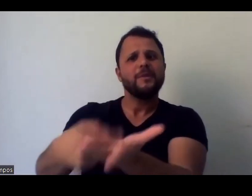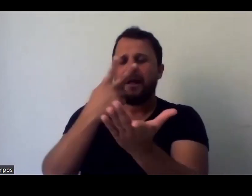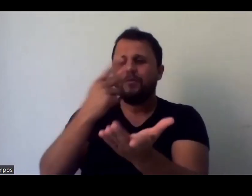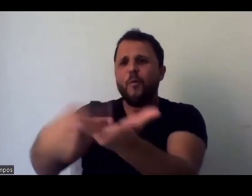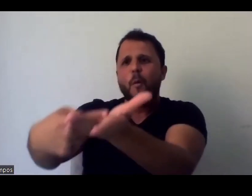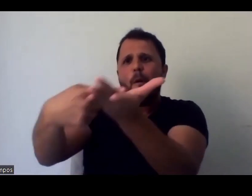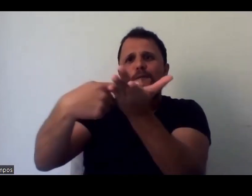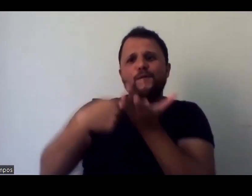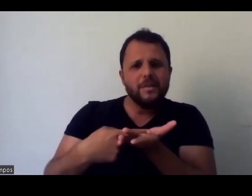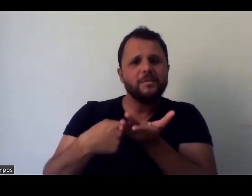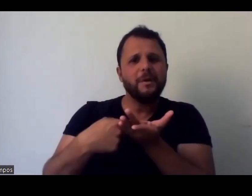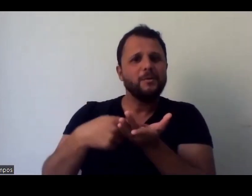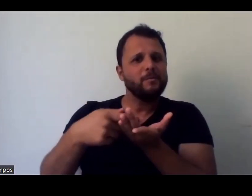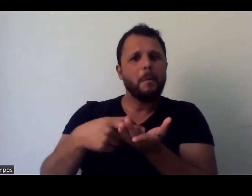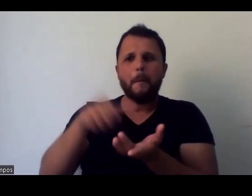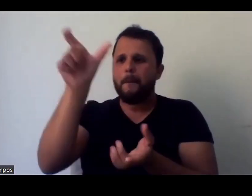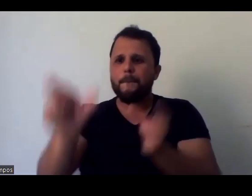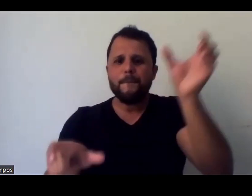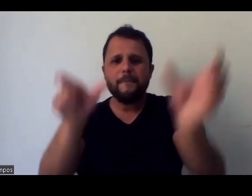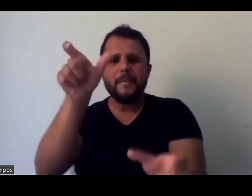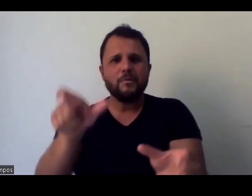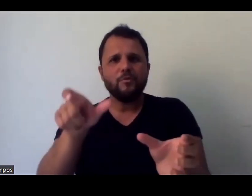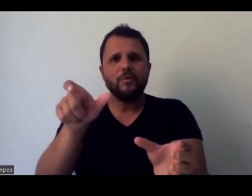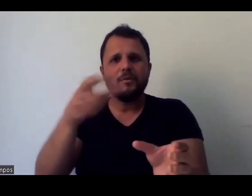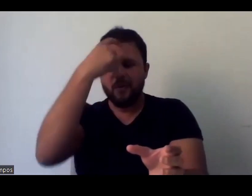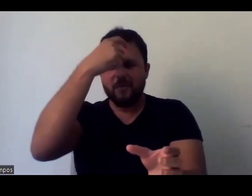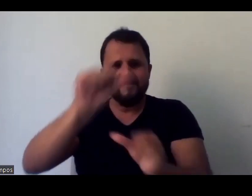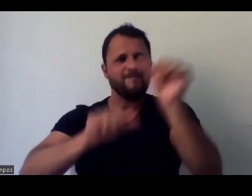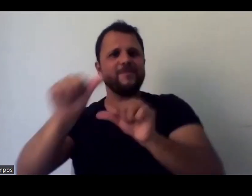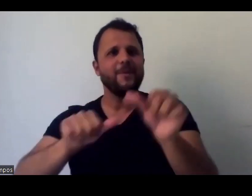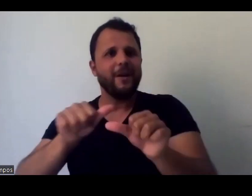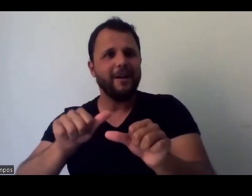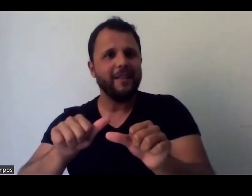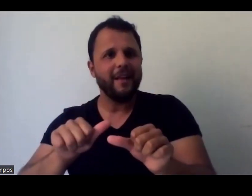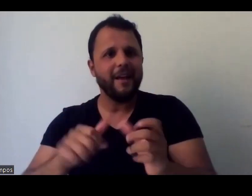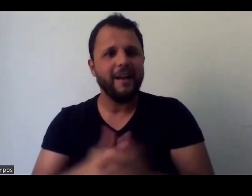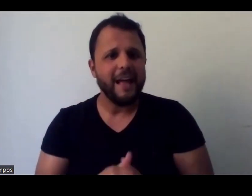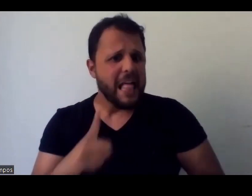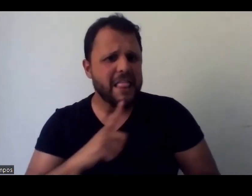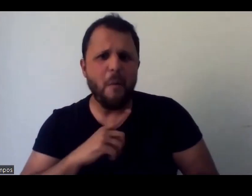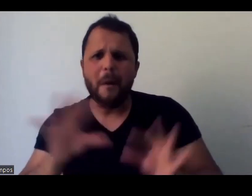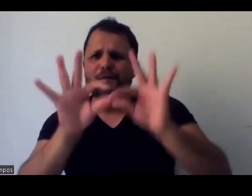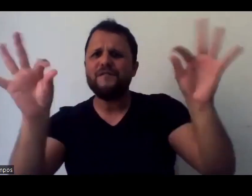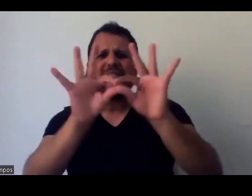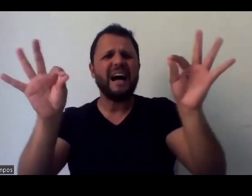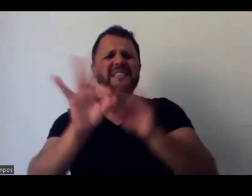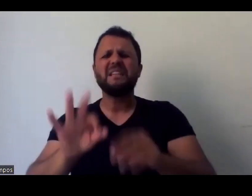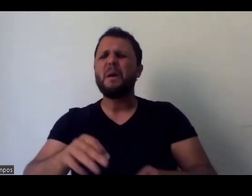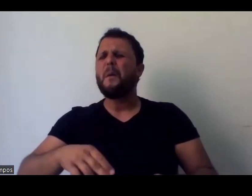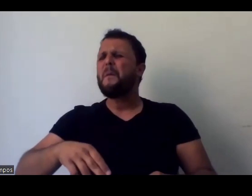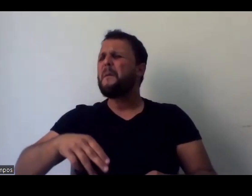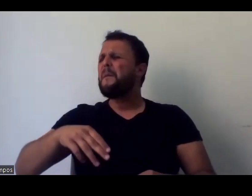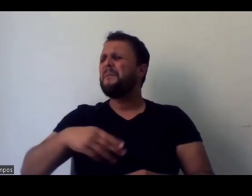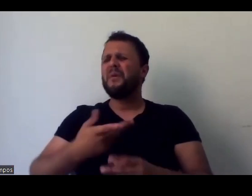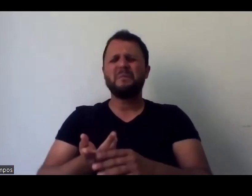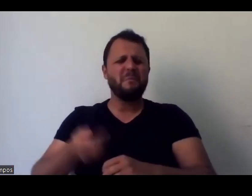vou ter uma pérola aqui que é, sai da chave da desgraça, né, que Viviane traz,